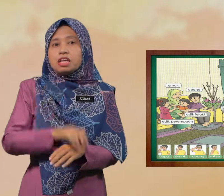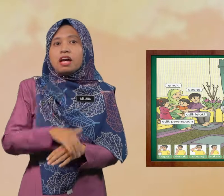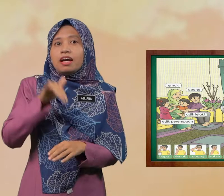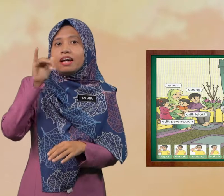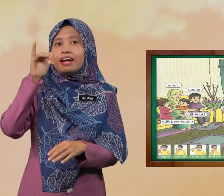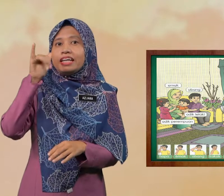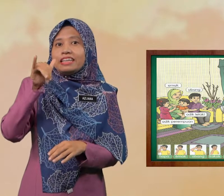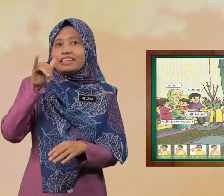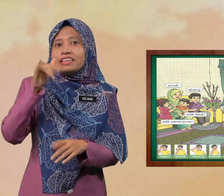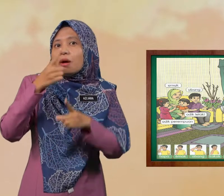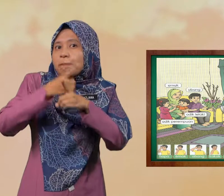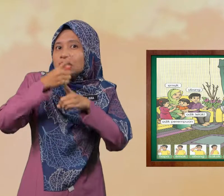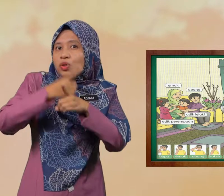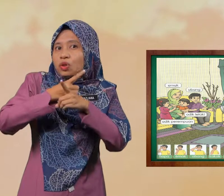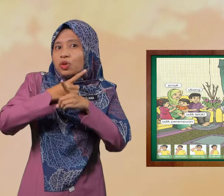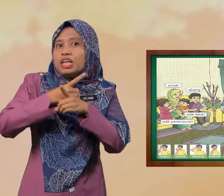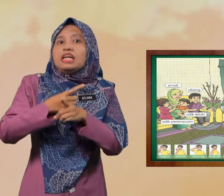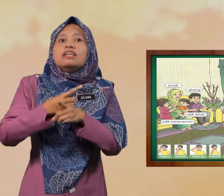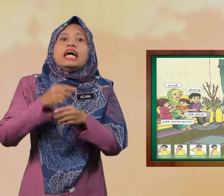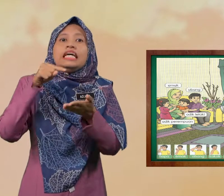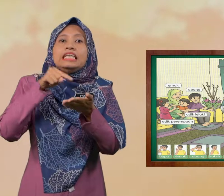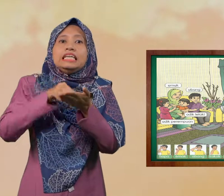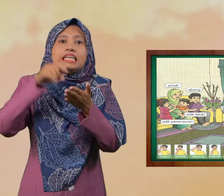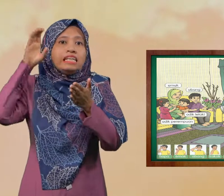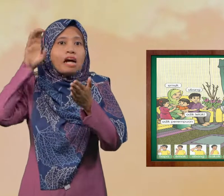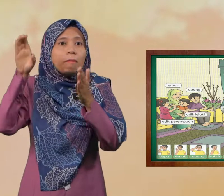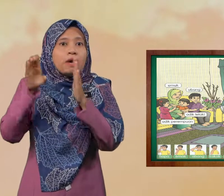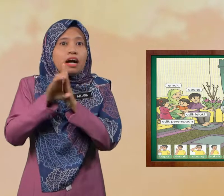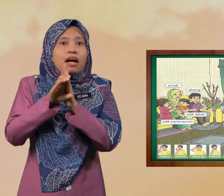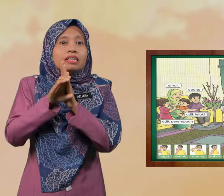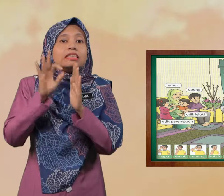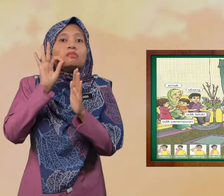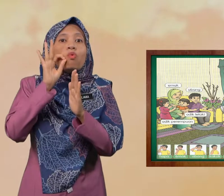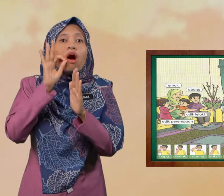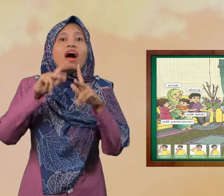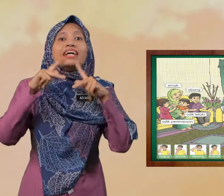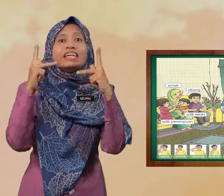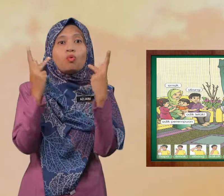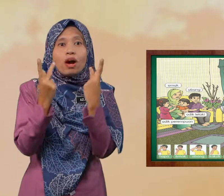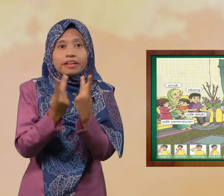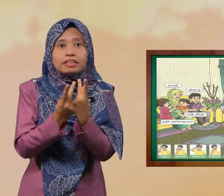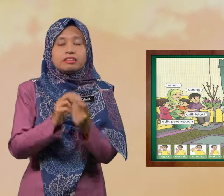Ya, betul Ini gambar sebuah keluarga